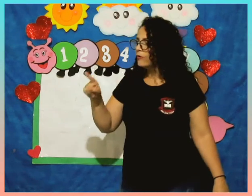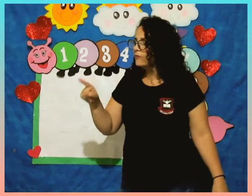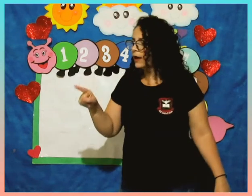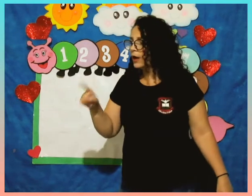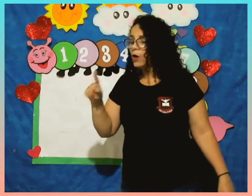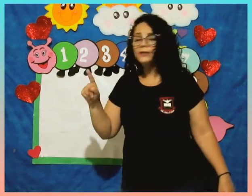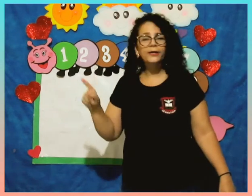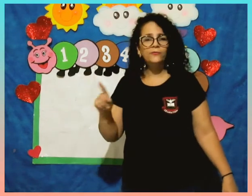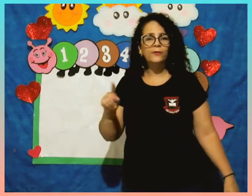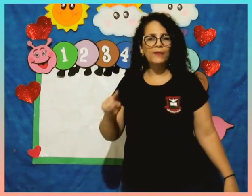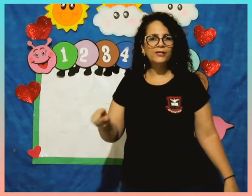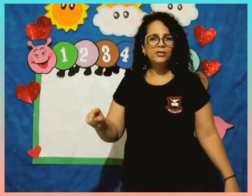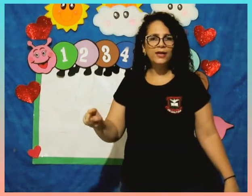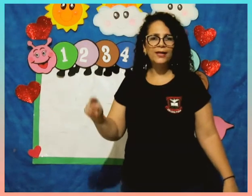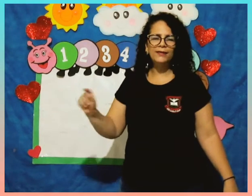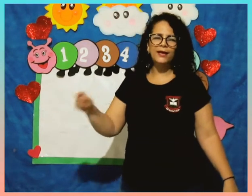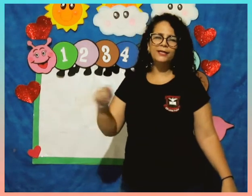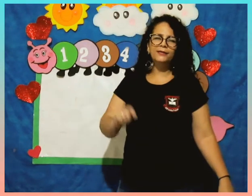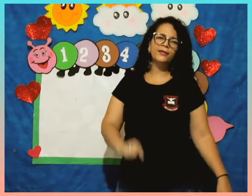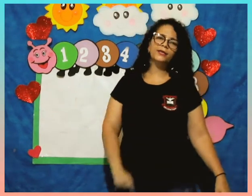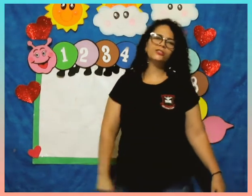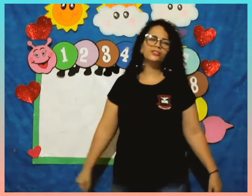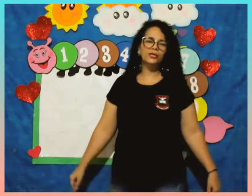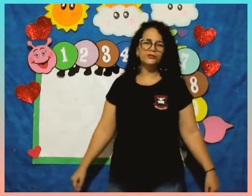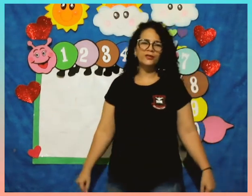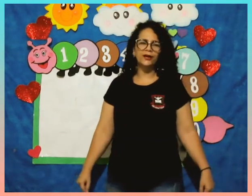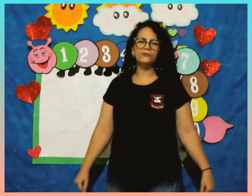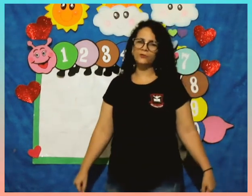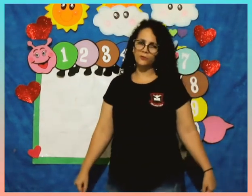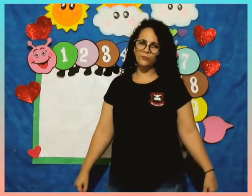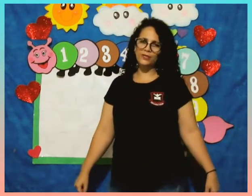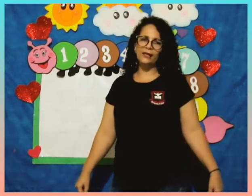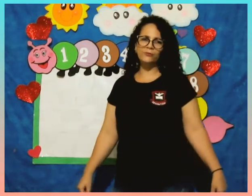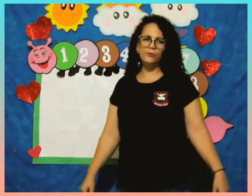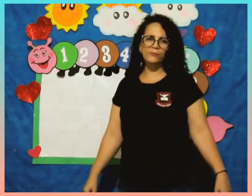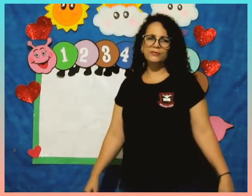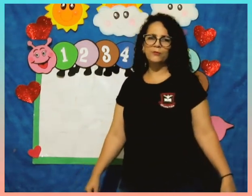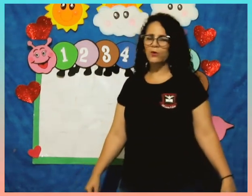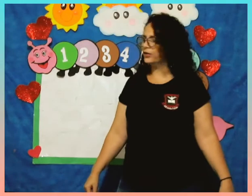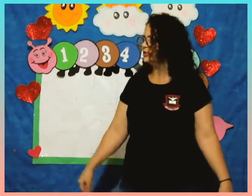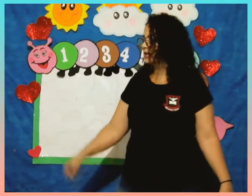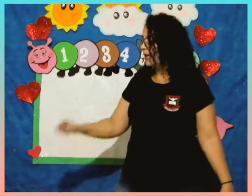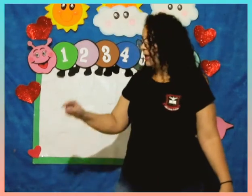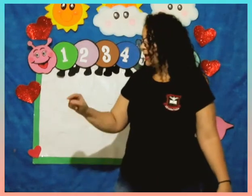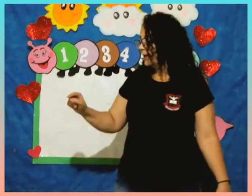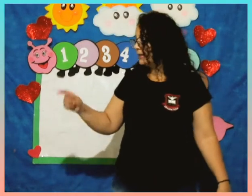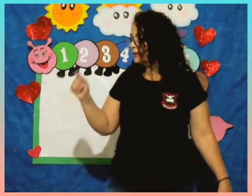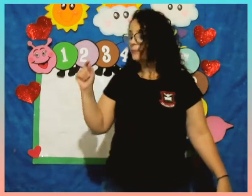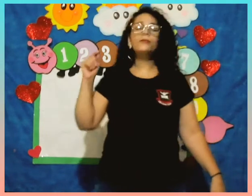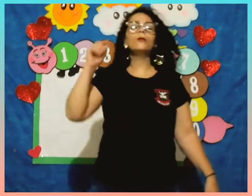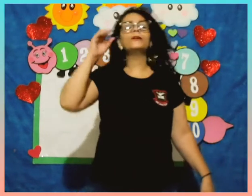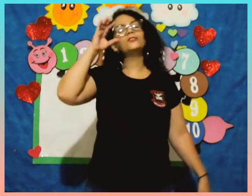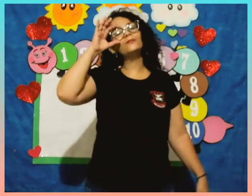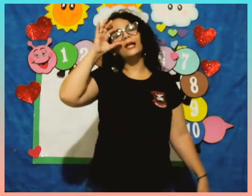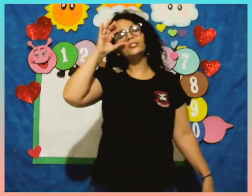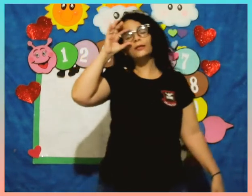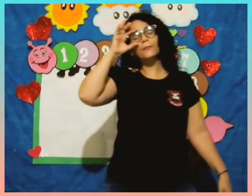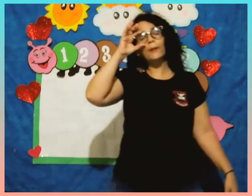ordem alfabética até a letrinha que a gente está estudando. Combinado, meus amores? E também tem uma atividade que é da Peppa